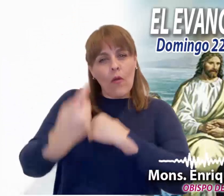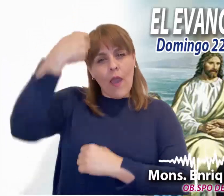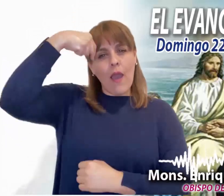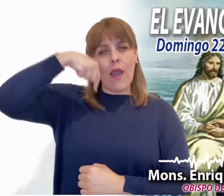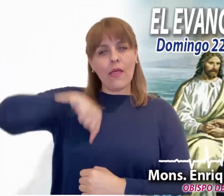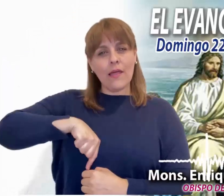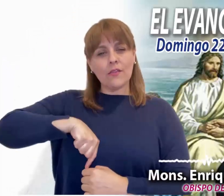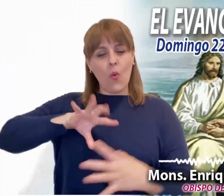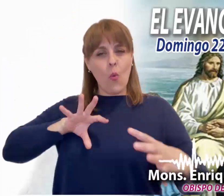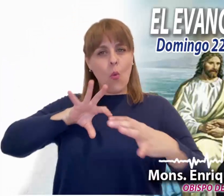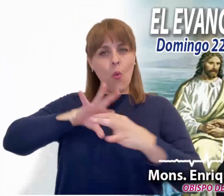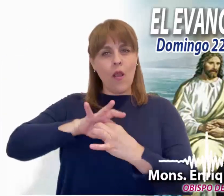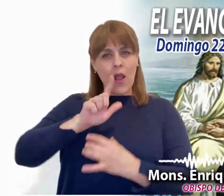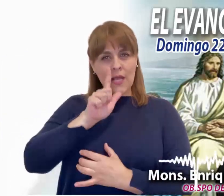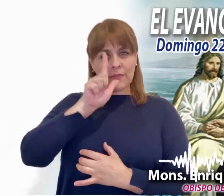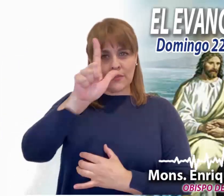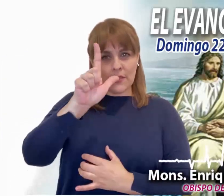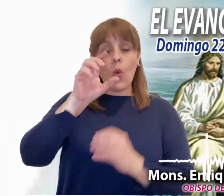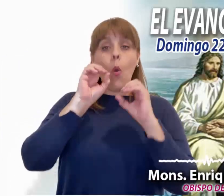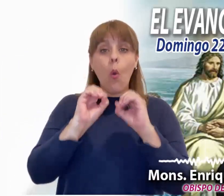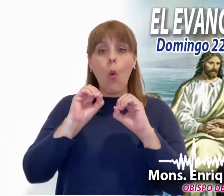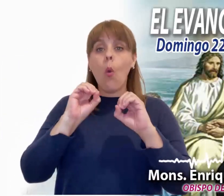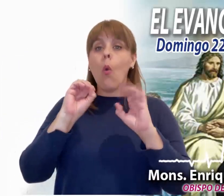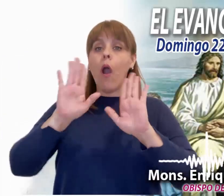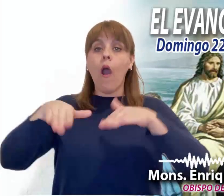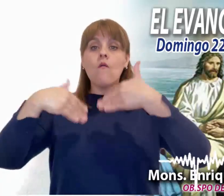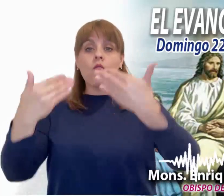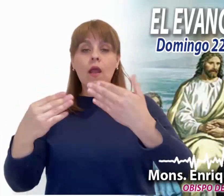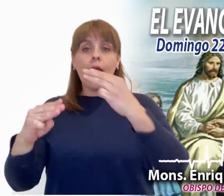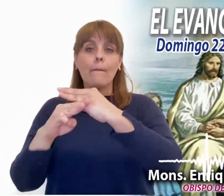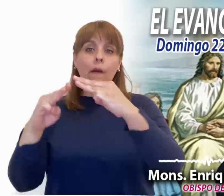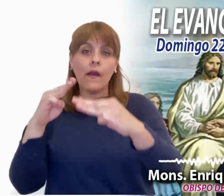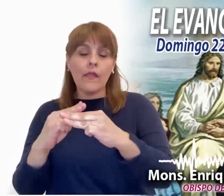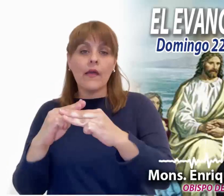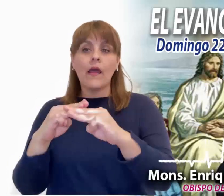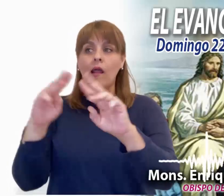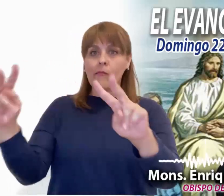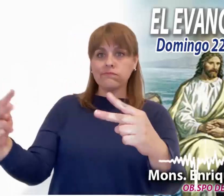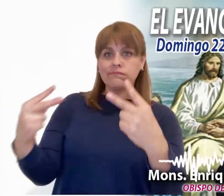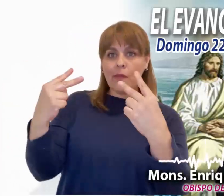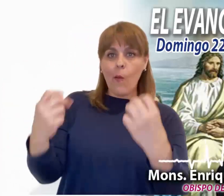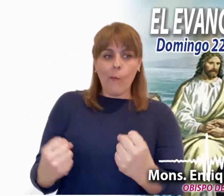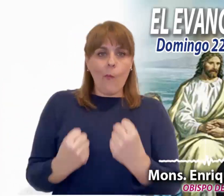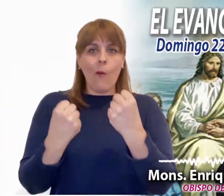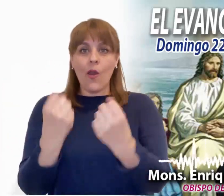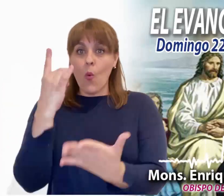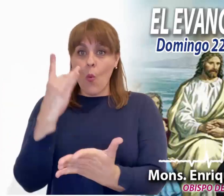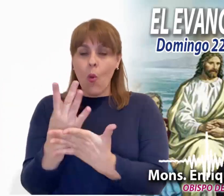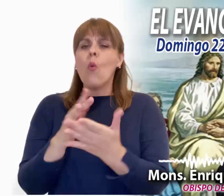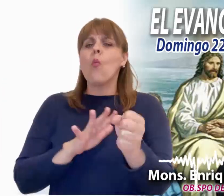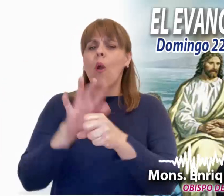interior, desde el espíritu, o bien desde lo material, desde el poder, desde lo exterior.